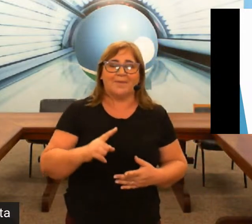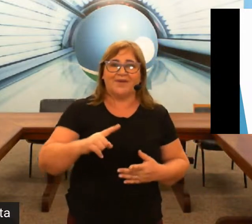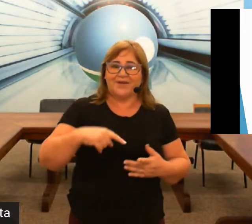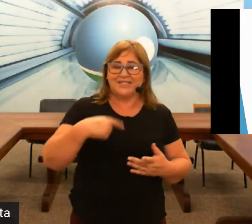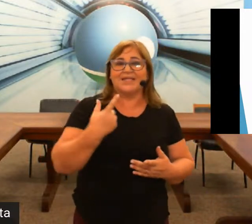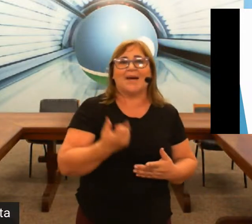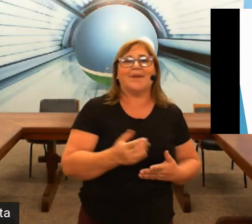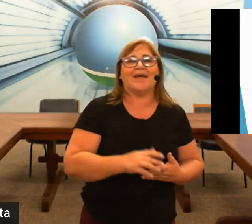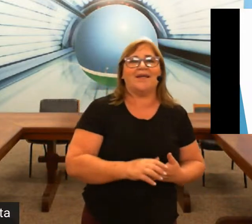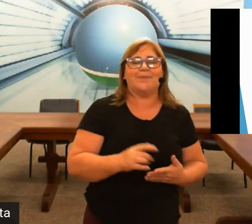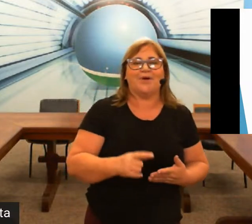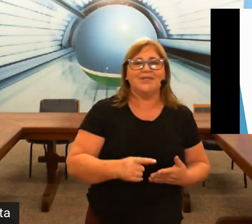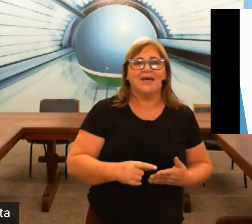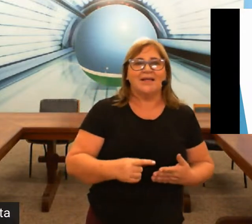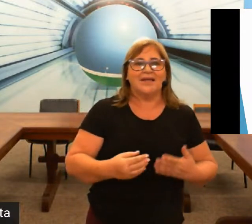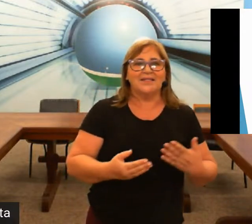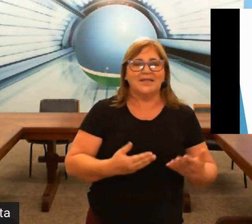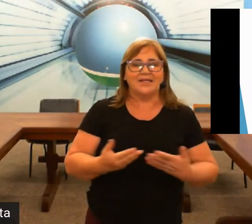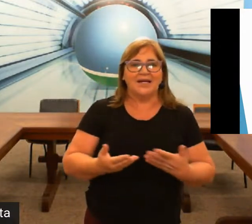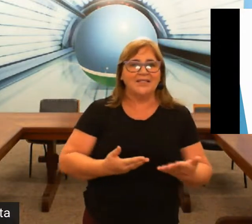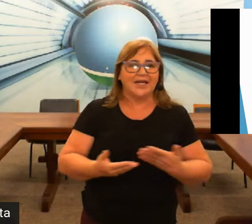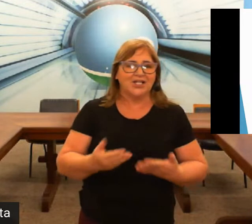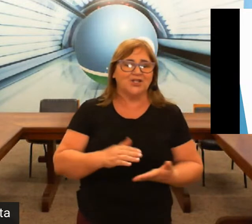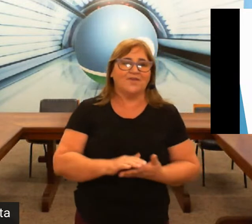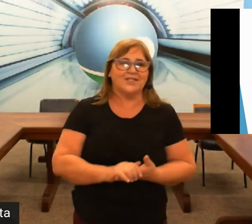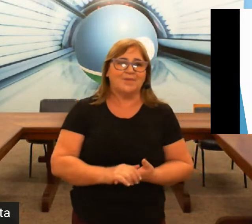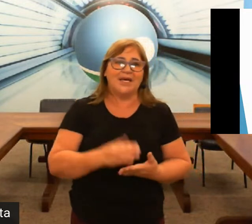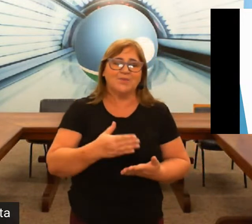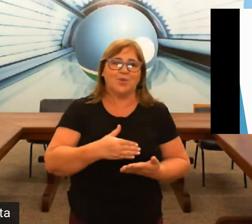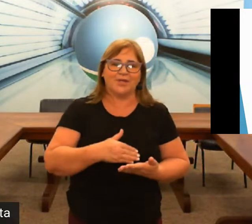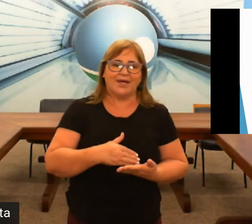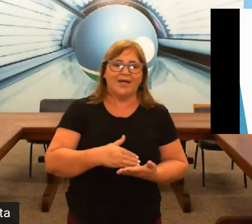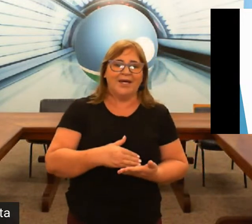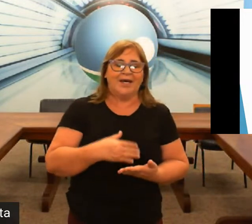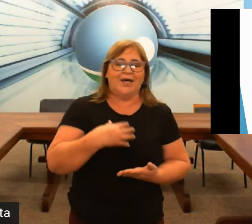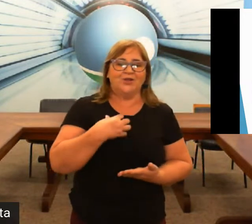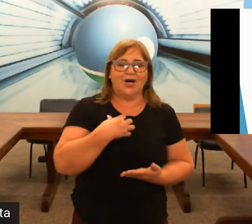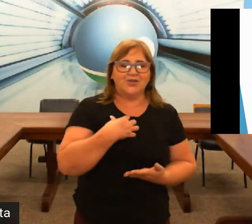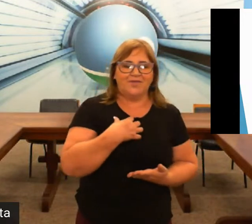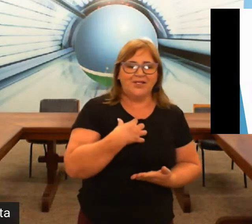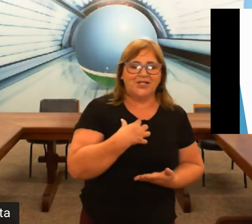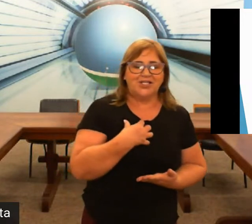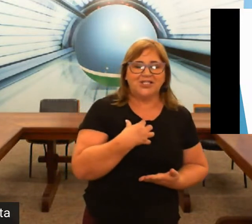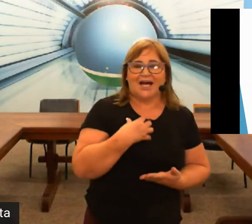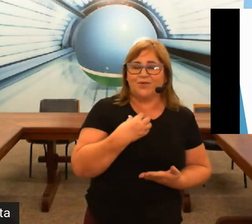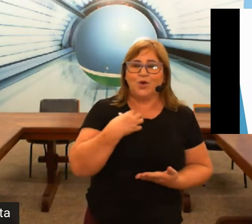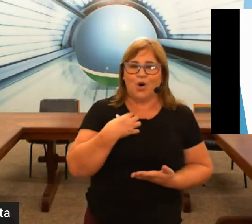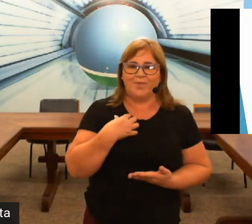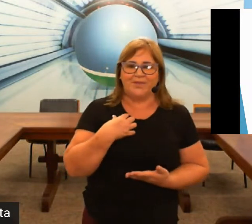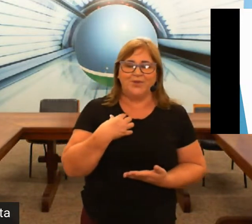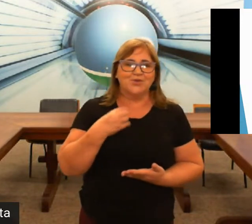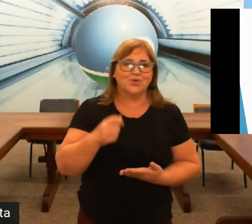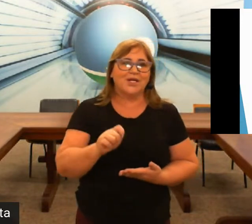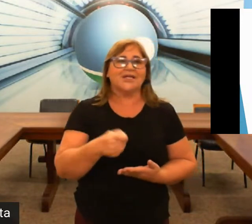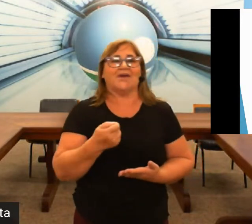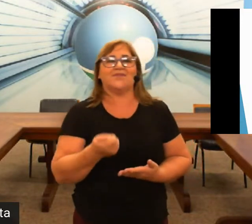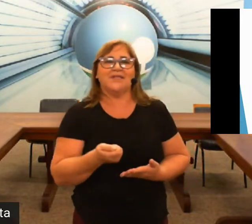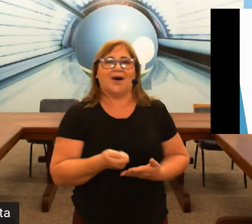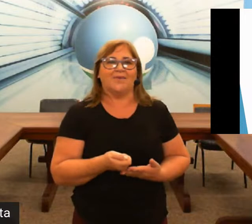pra facilitar pra ele depois dele interagir com você mesmo porque nós ouvintes a gente grava o nome e o surdo ele grava o sinal